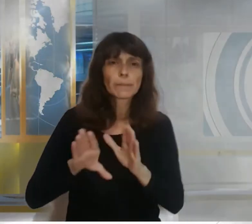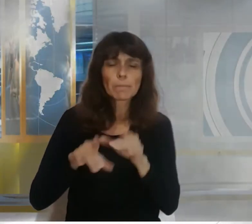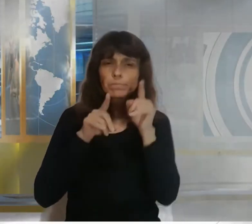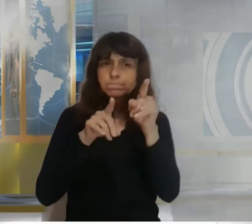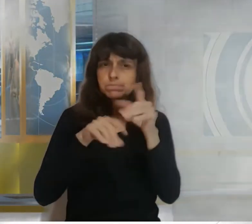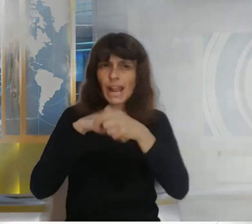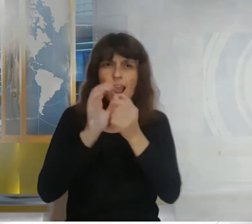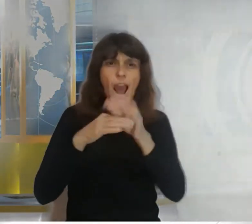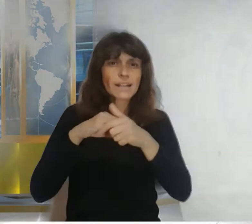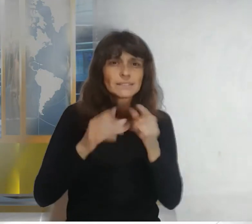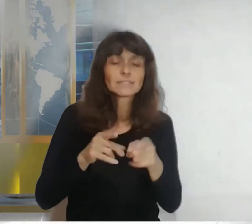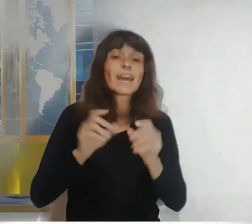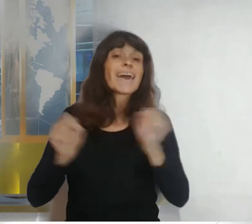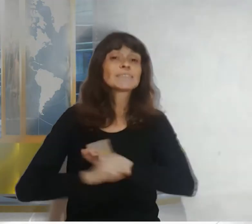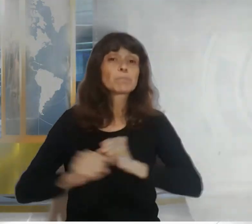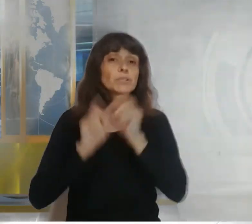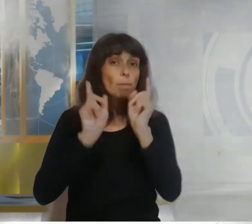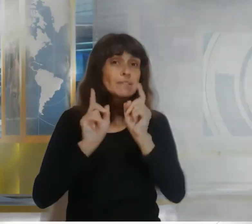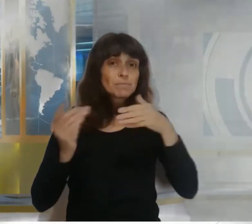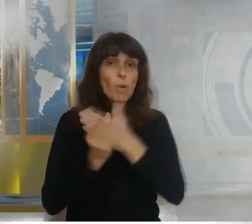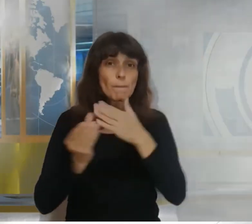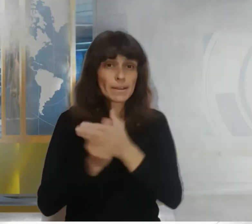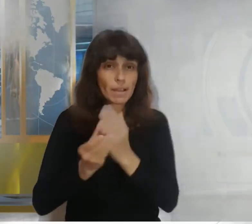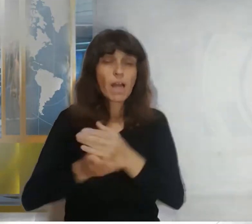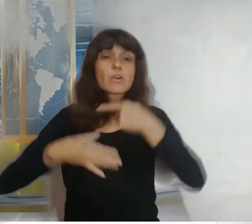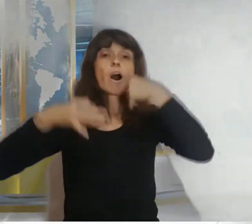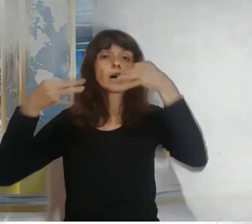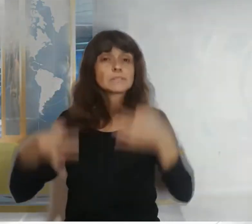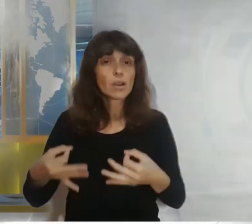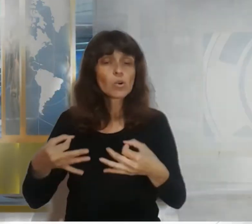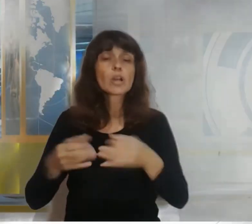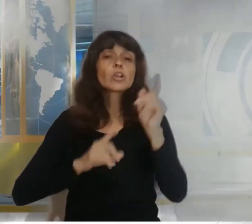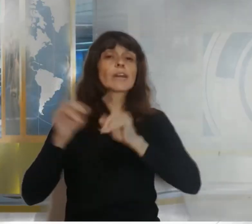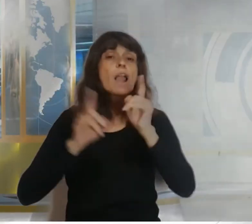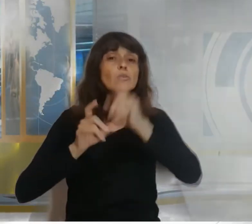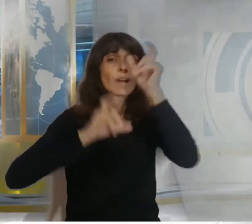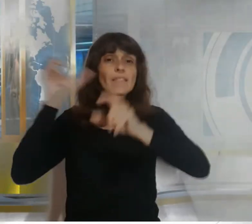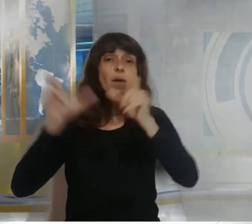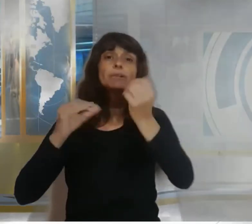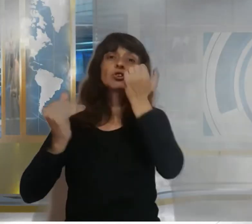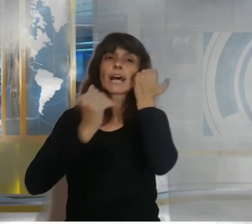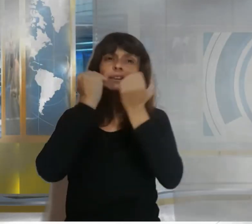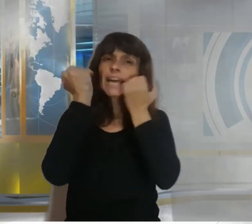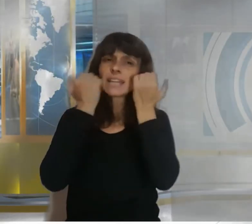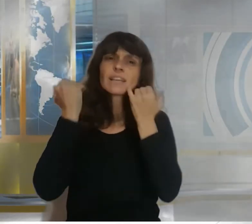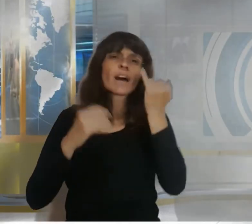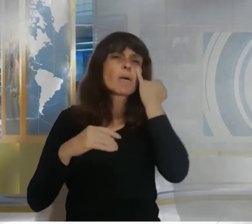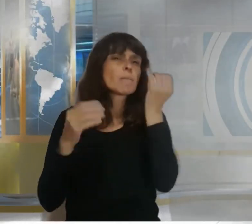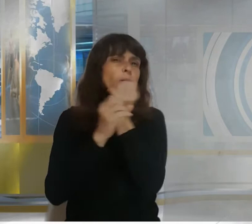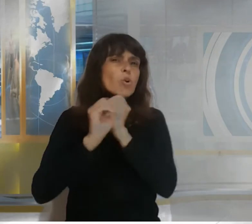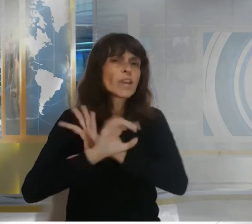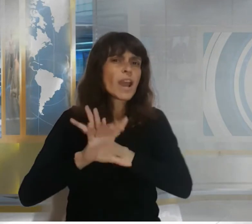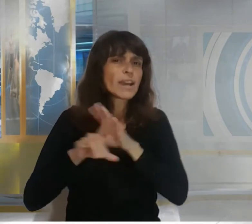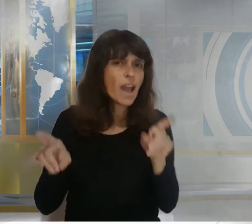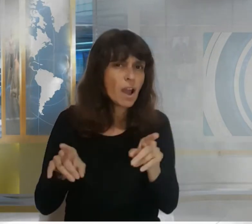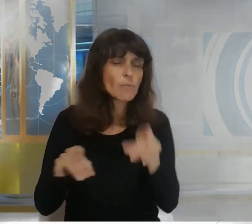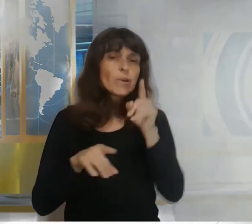además aseguró que algunos de los heridos están en estado crítico por lo cual la cifra de muertos podría